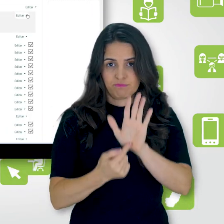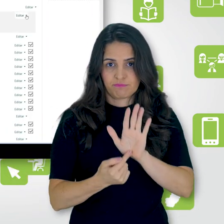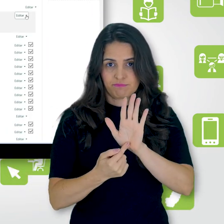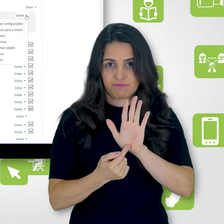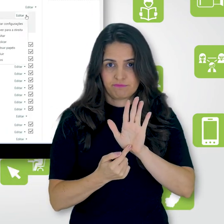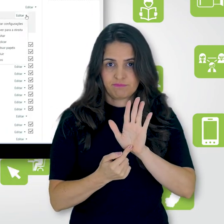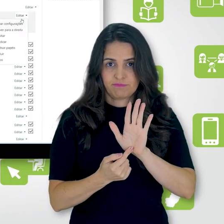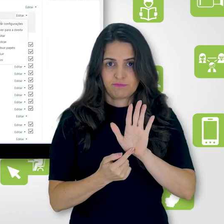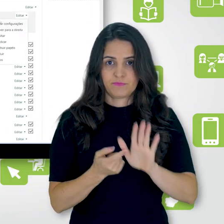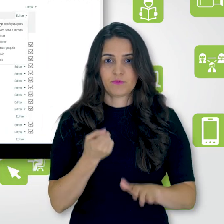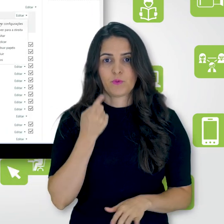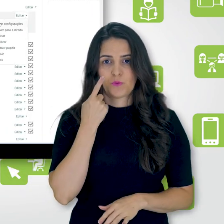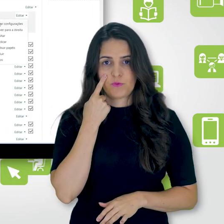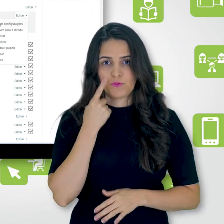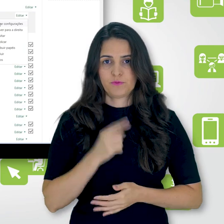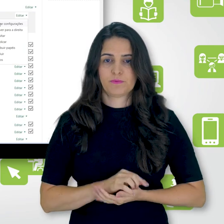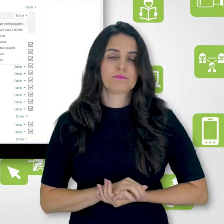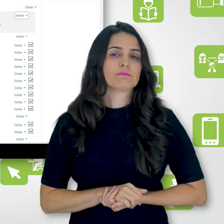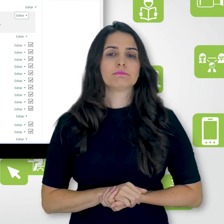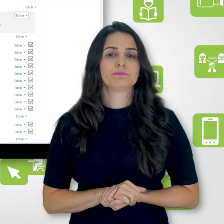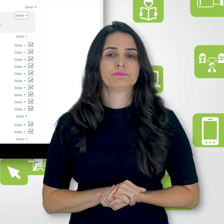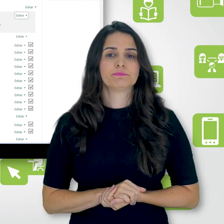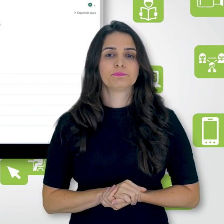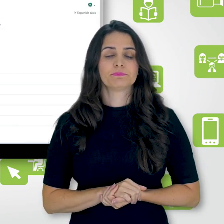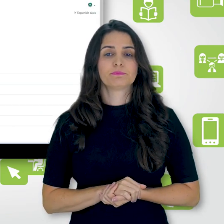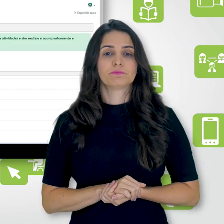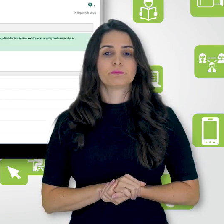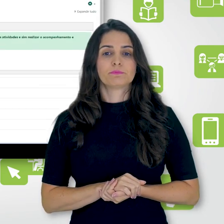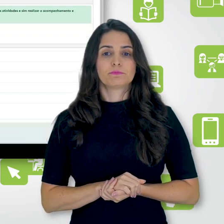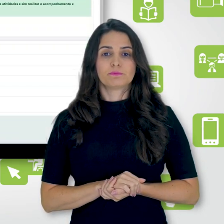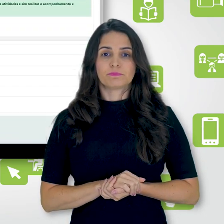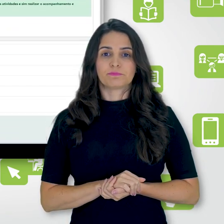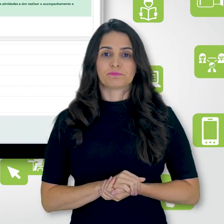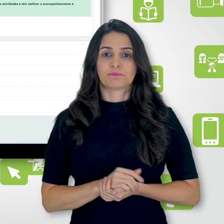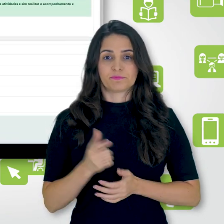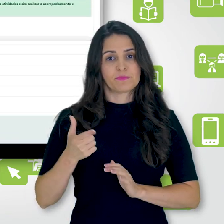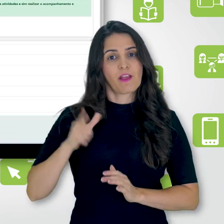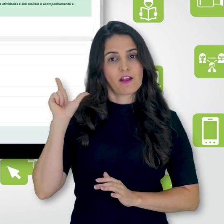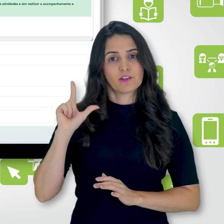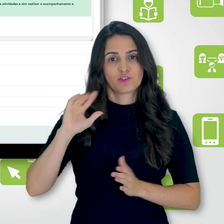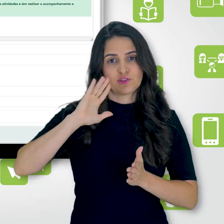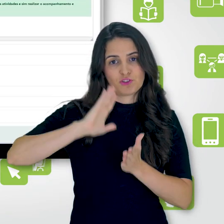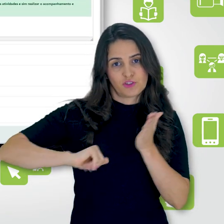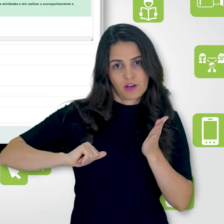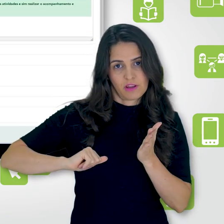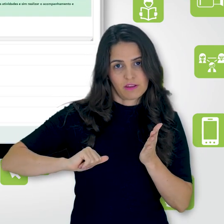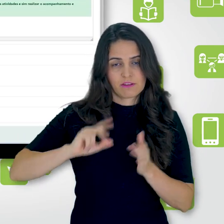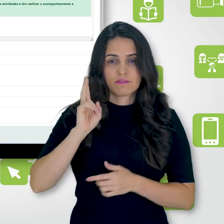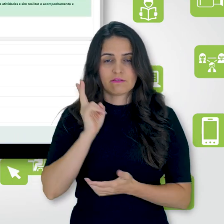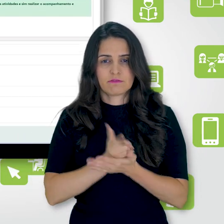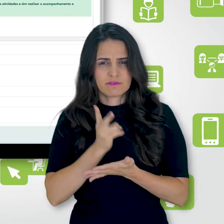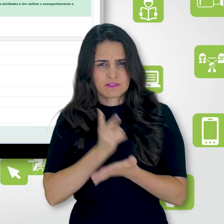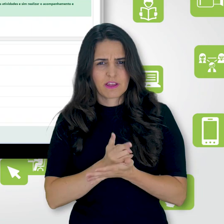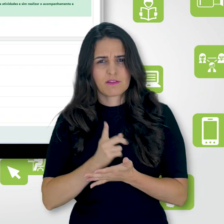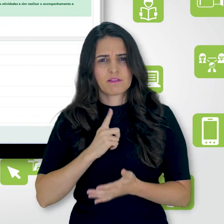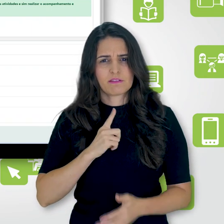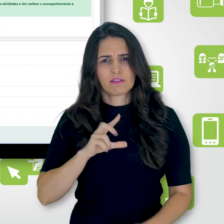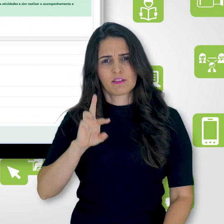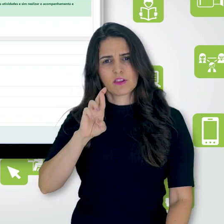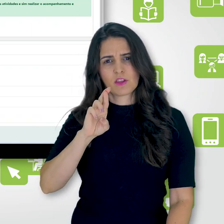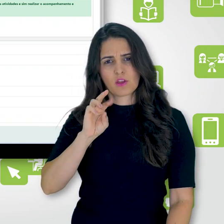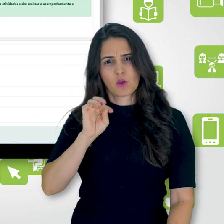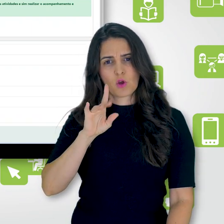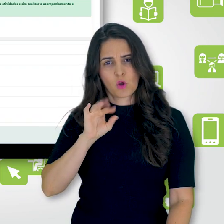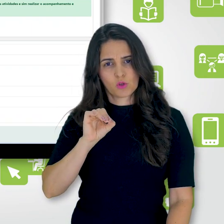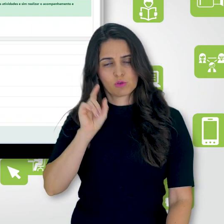Veja que aqui, eu já retirei previamente. Então, sempre que você tiver um rótulo, a opção